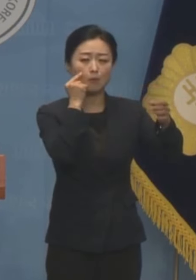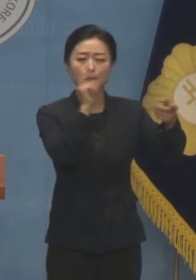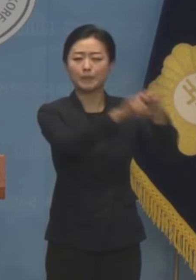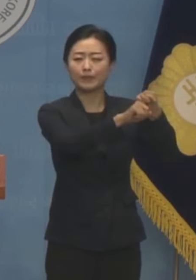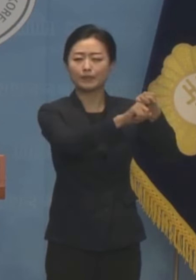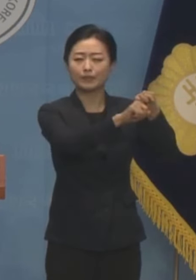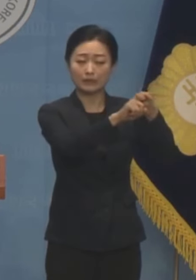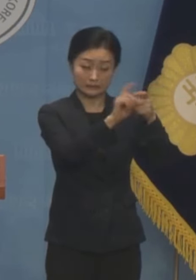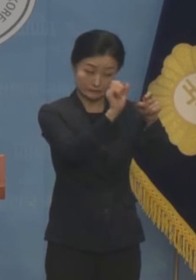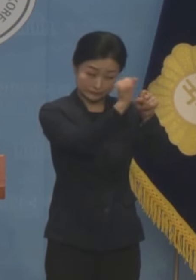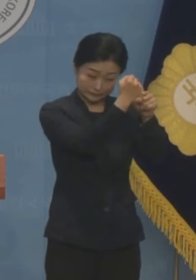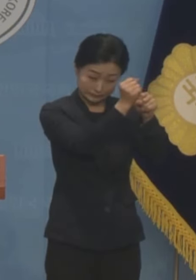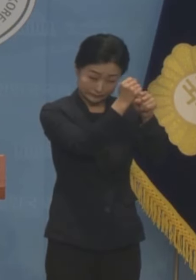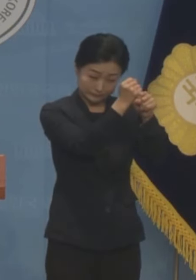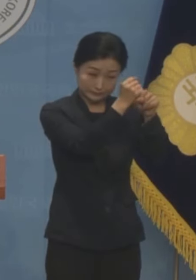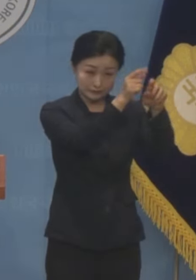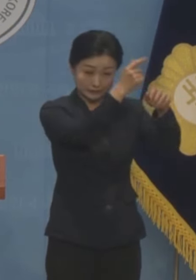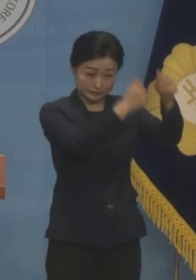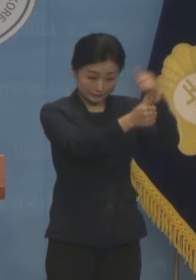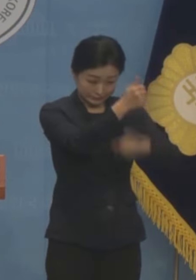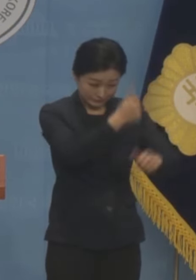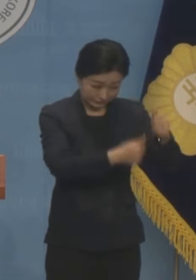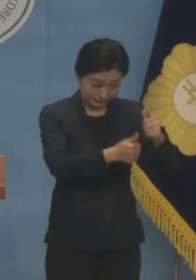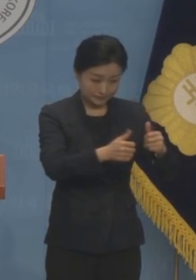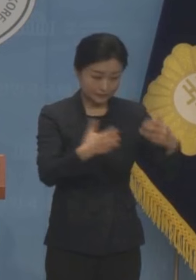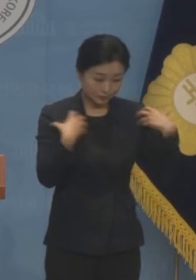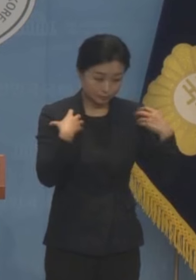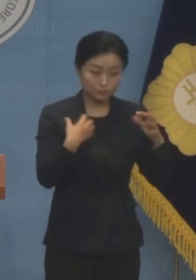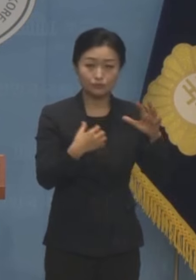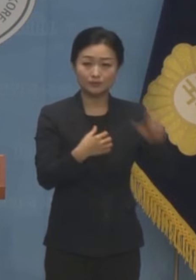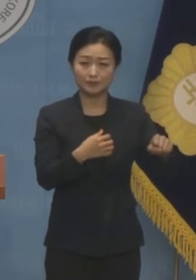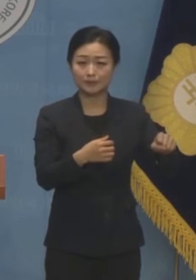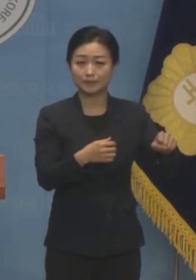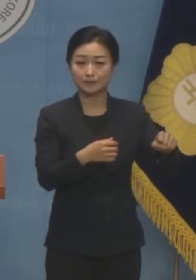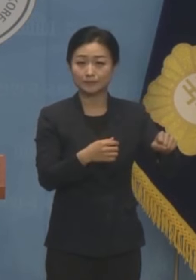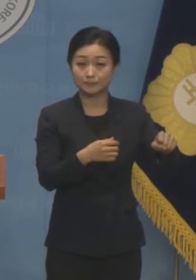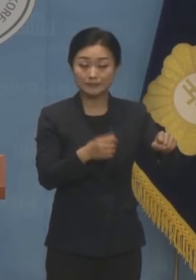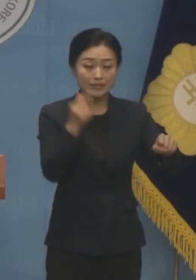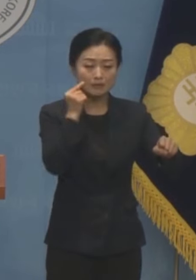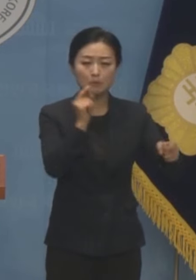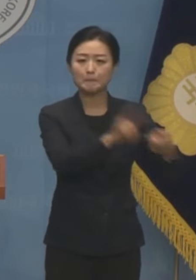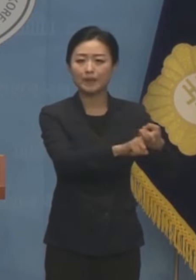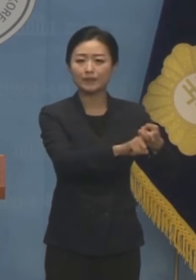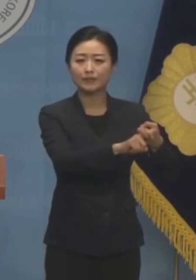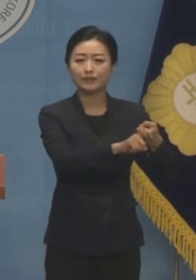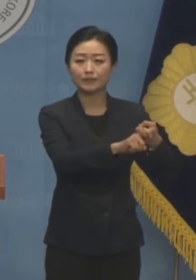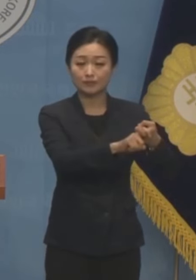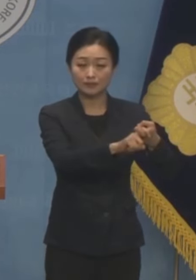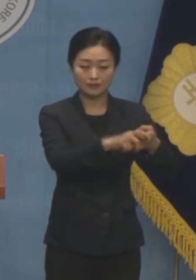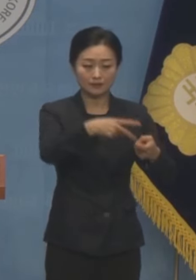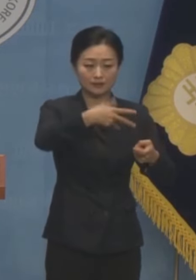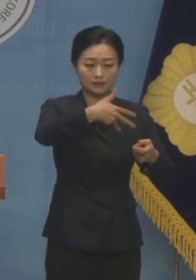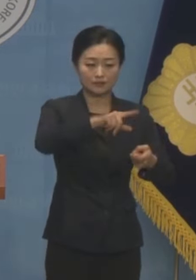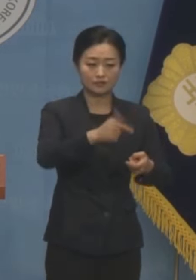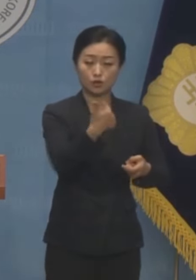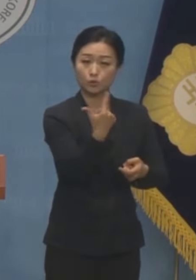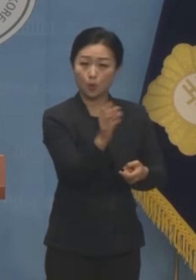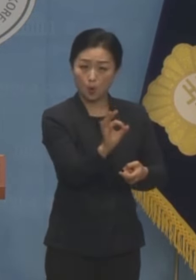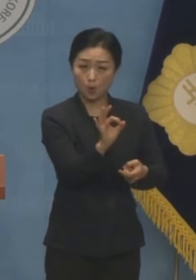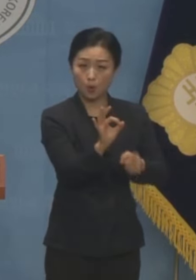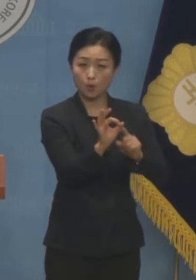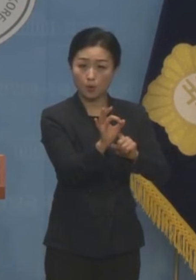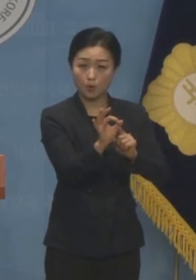밀정의 후예들이 권력을 잡았습니다. 친일 사이비 천공은 친일